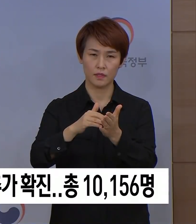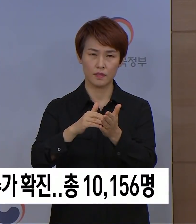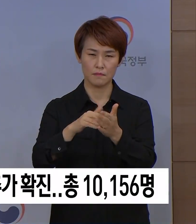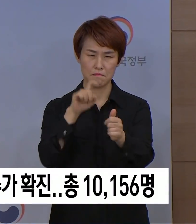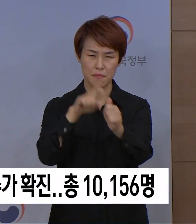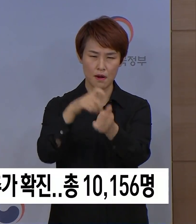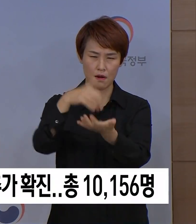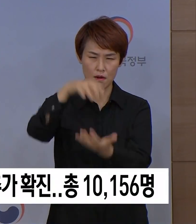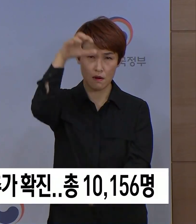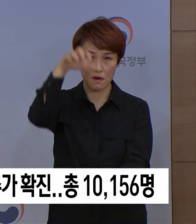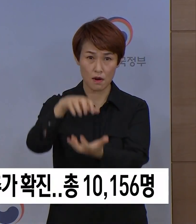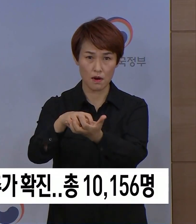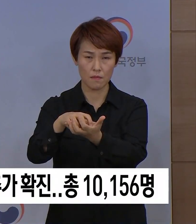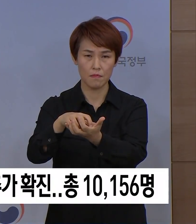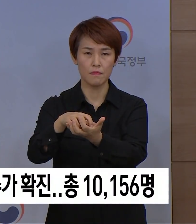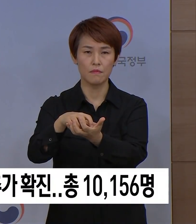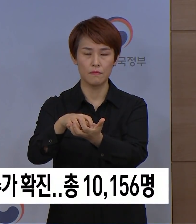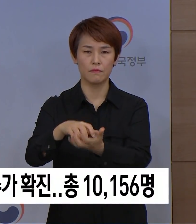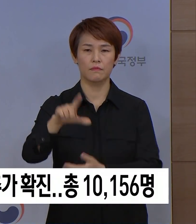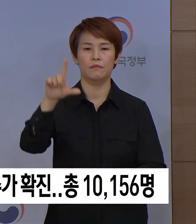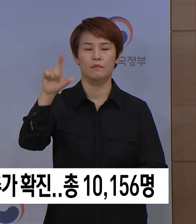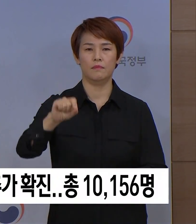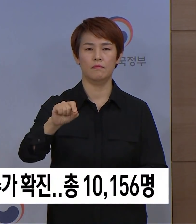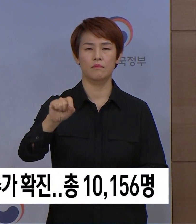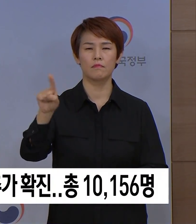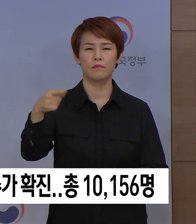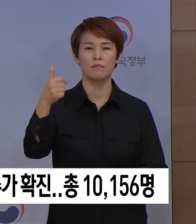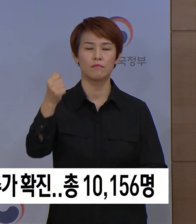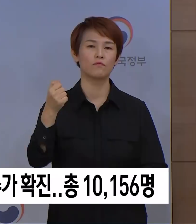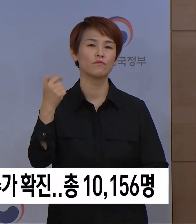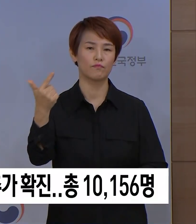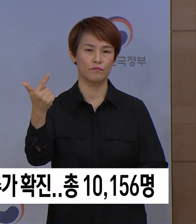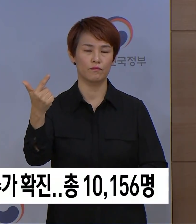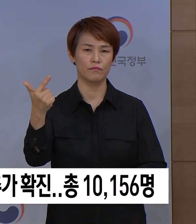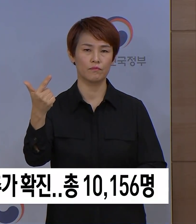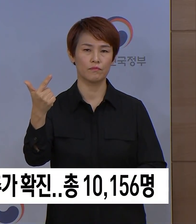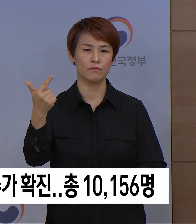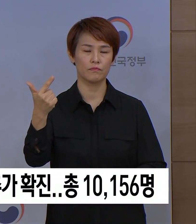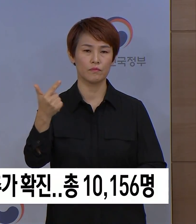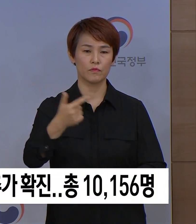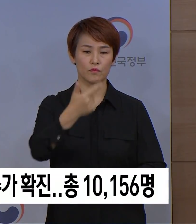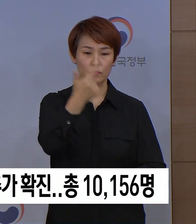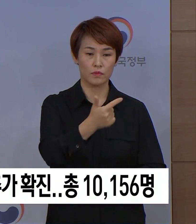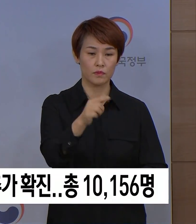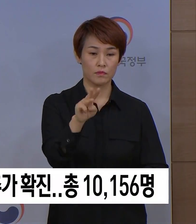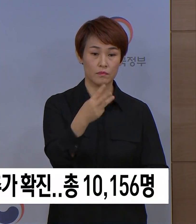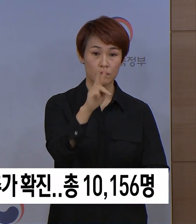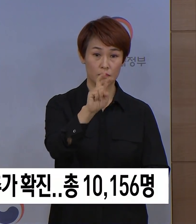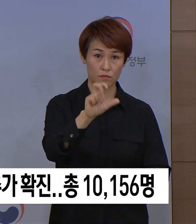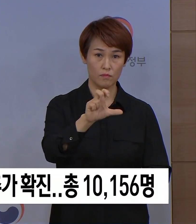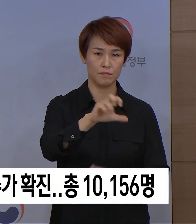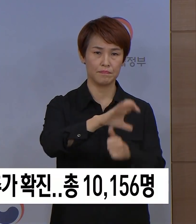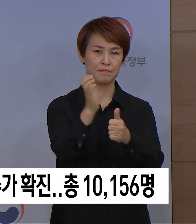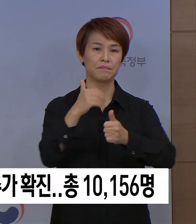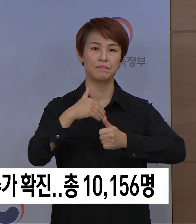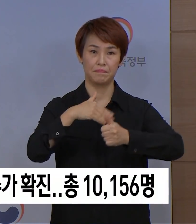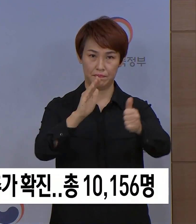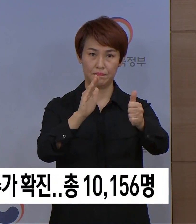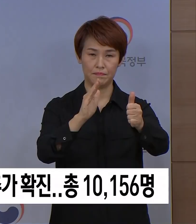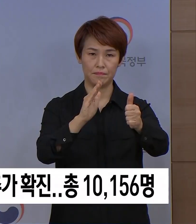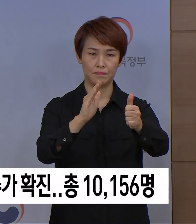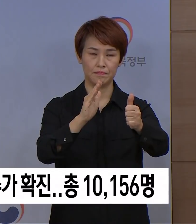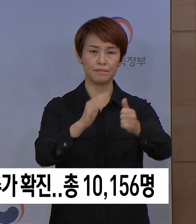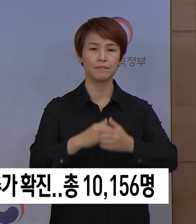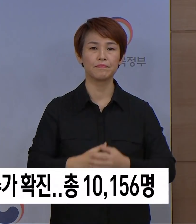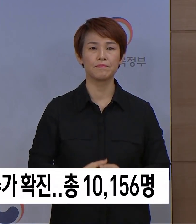확진 환자는 총 1만 156명이며 6,325명이 완치되어 격리